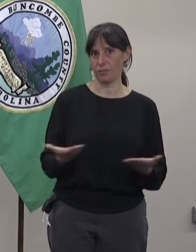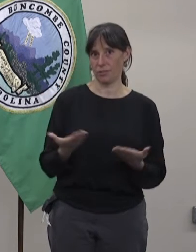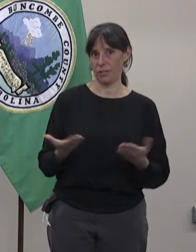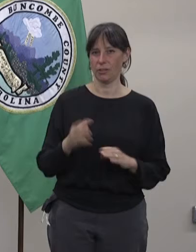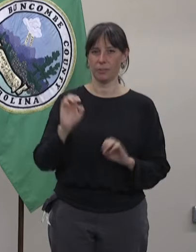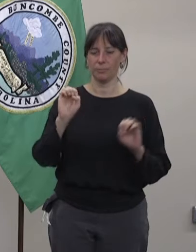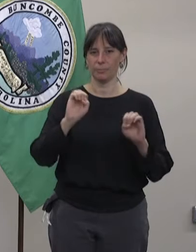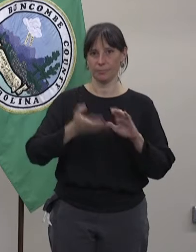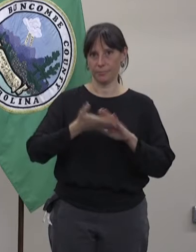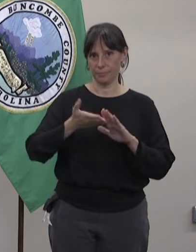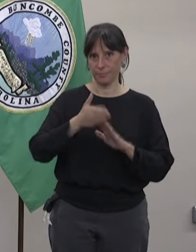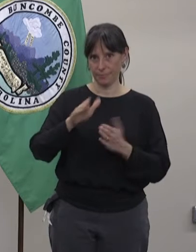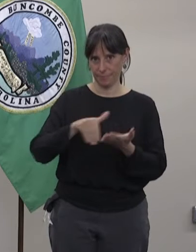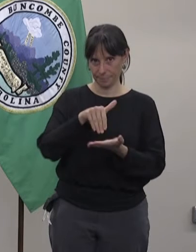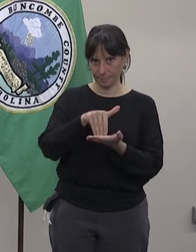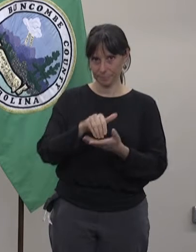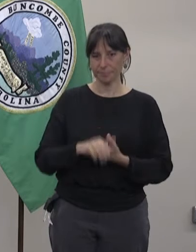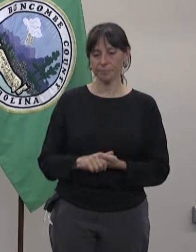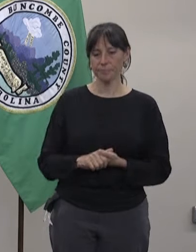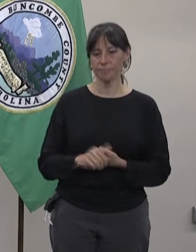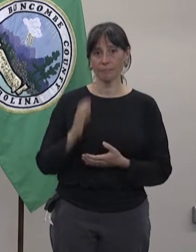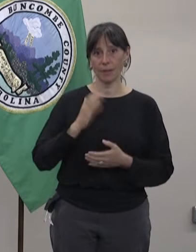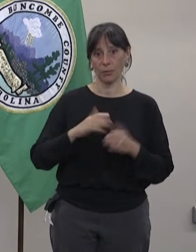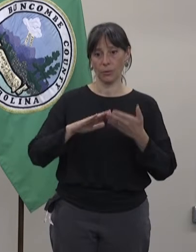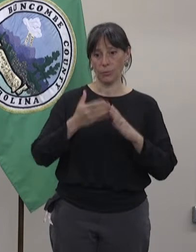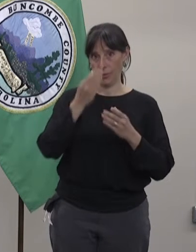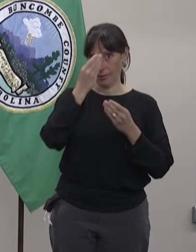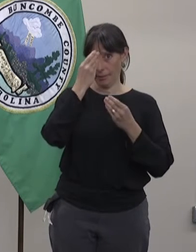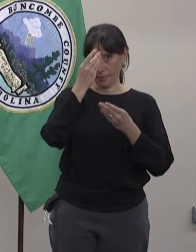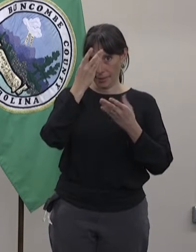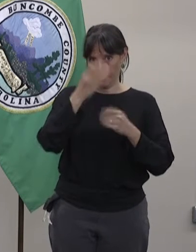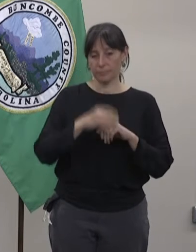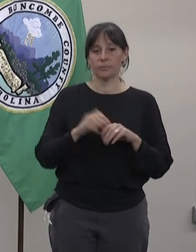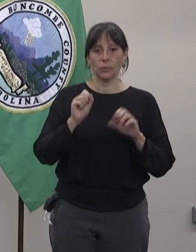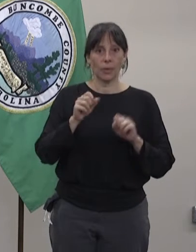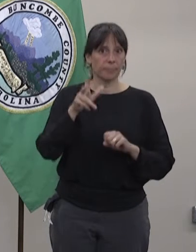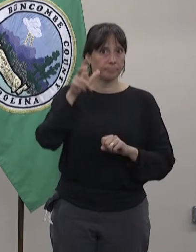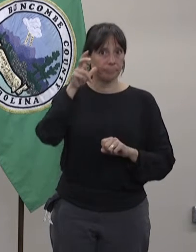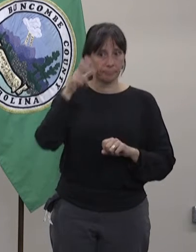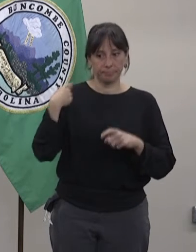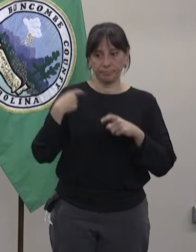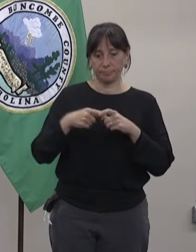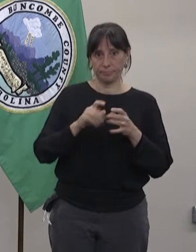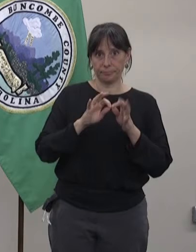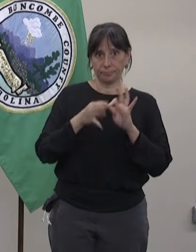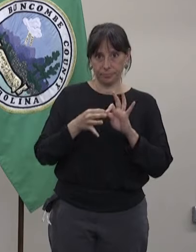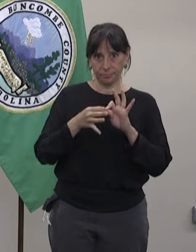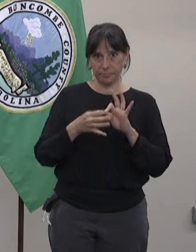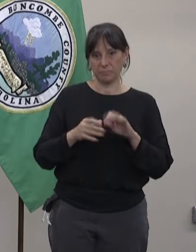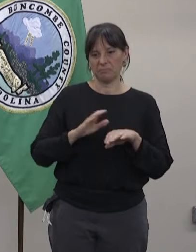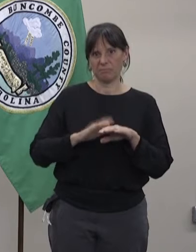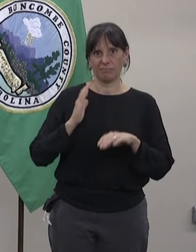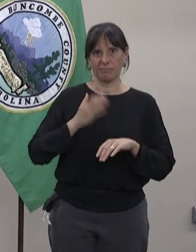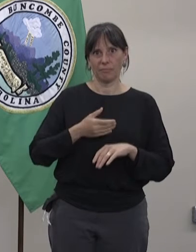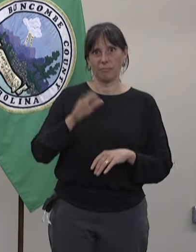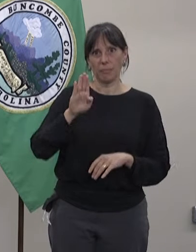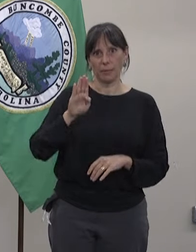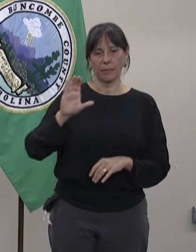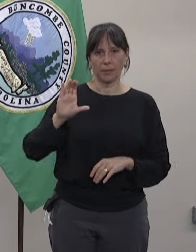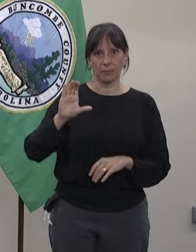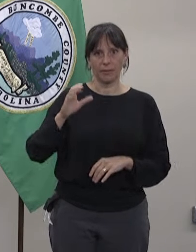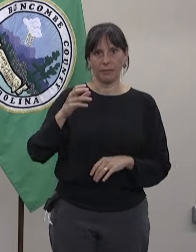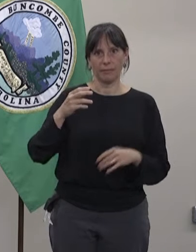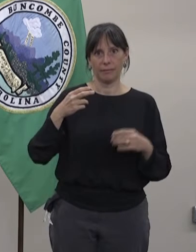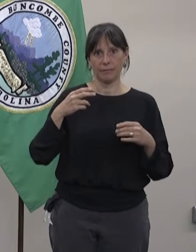Soy Stacy Wood y sirvo como oficial de información pública del Centro de Operaciones de Emergencia. Esta actualización comunitaria está